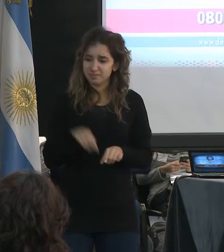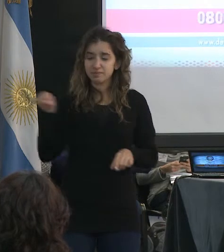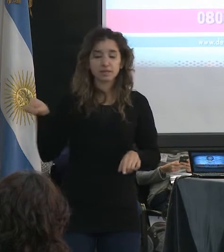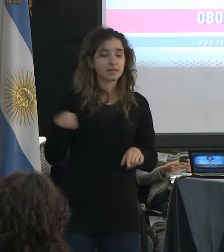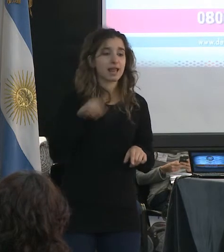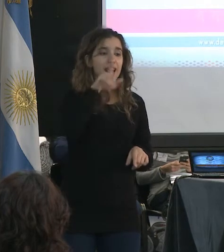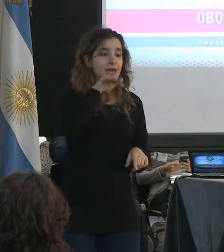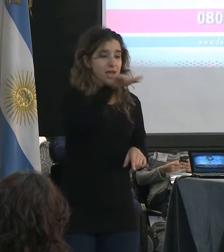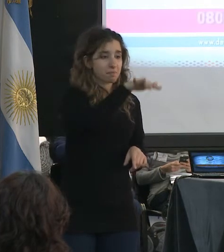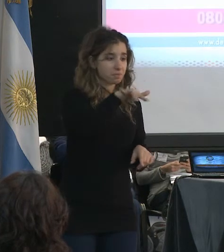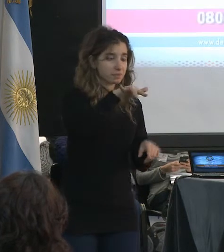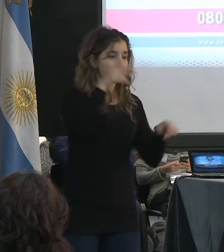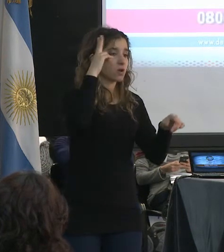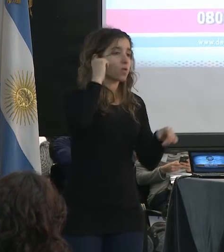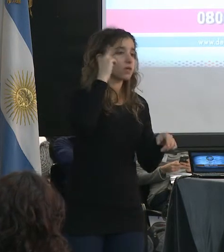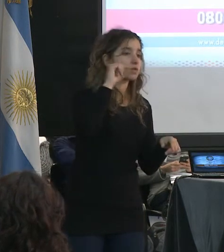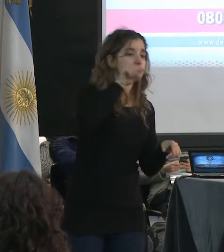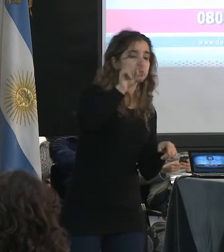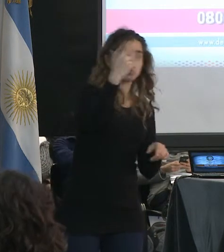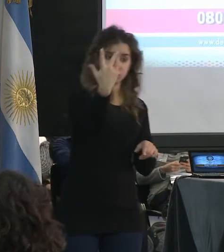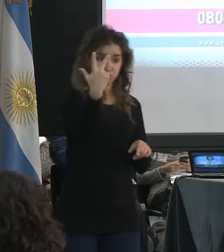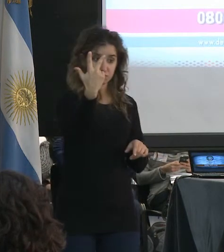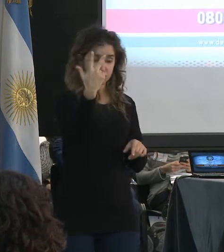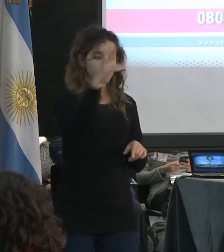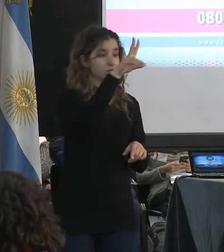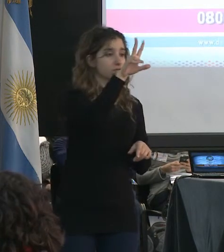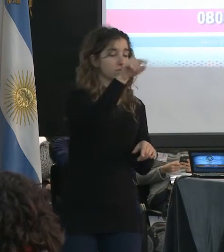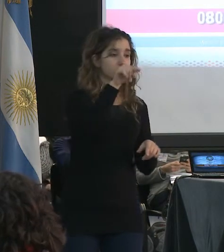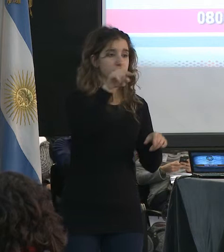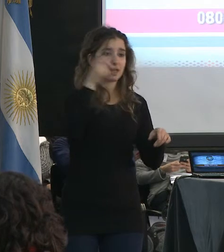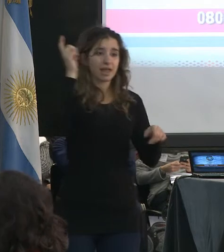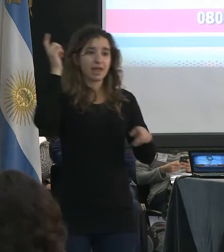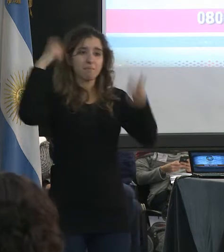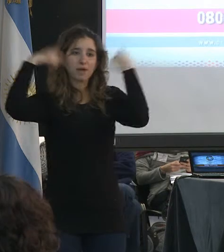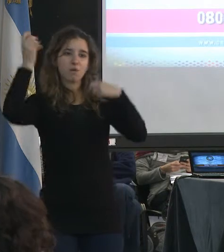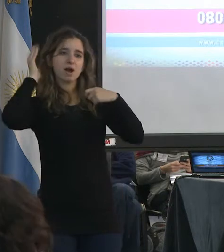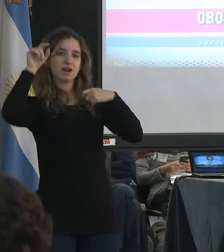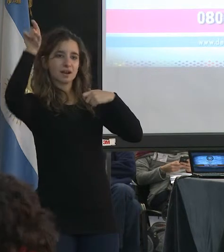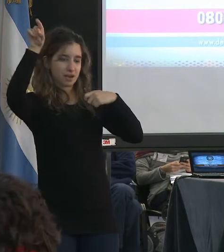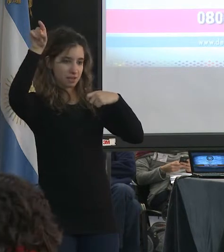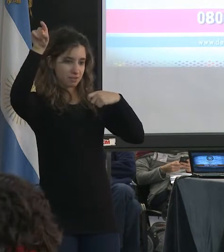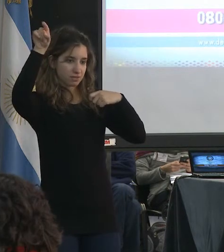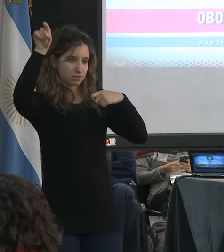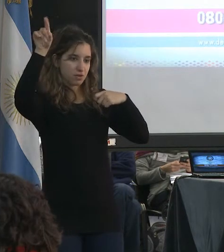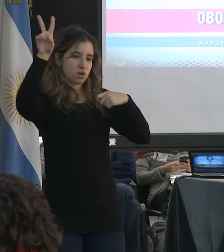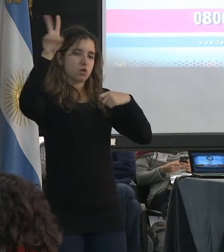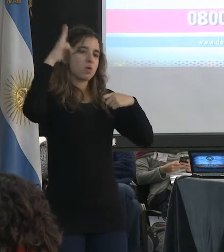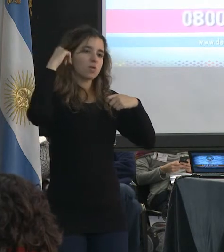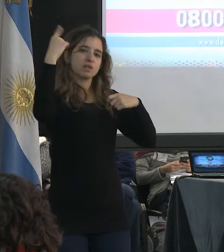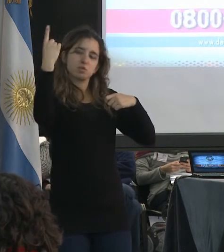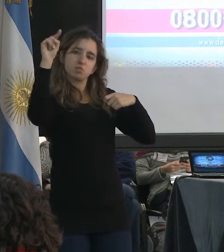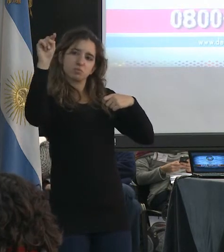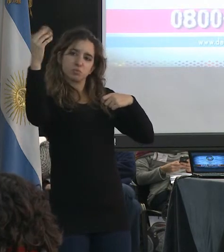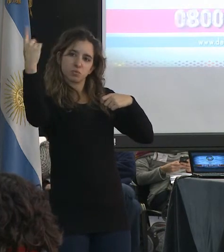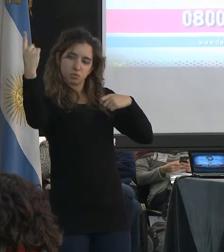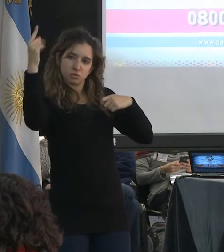91.3 y una radio de nacionalidad paraguaya está en 91.1 y 91.5.